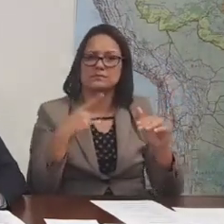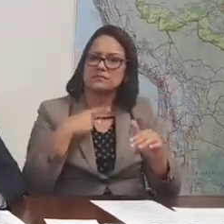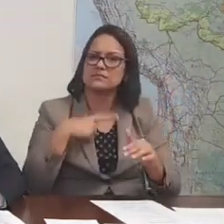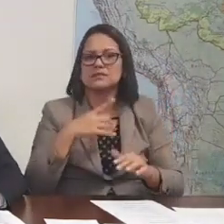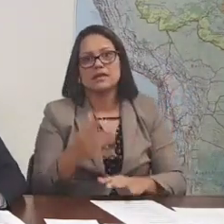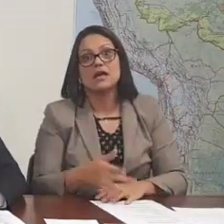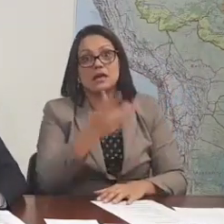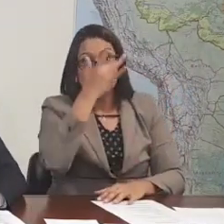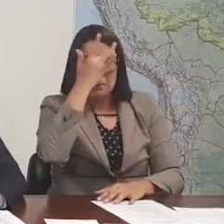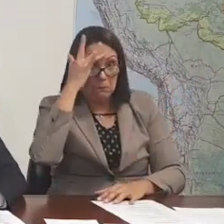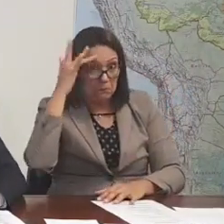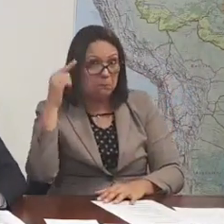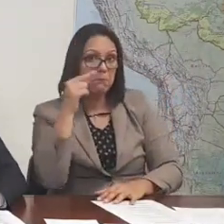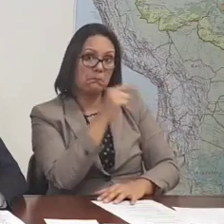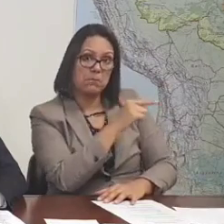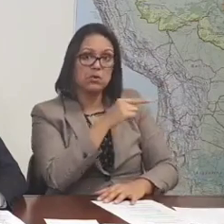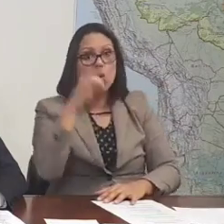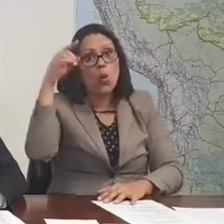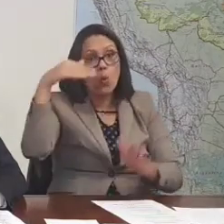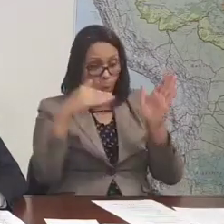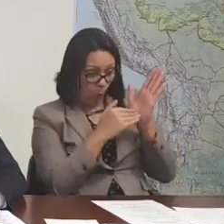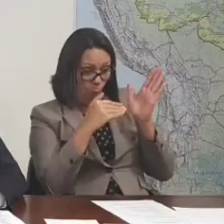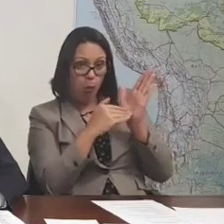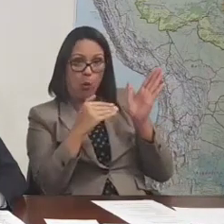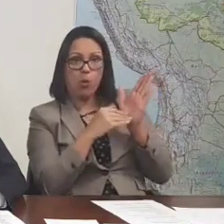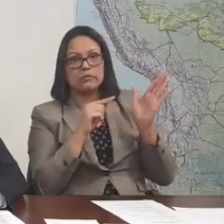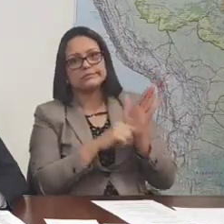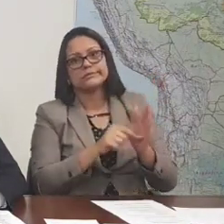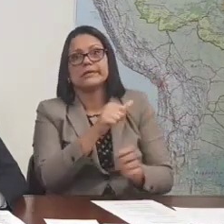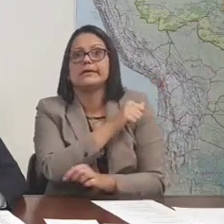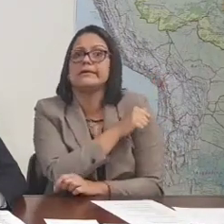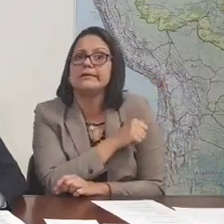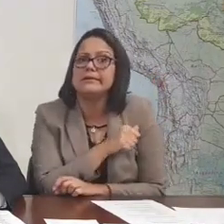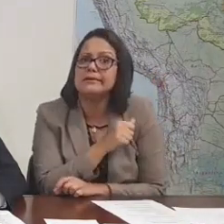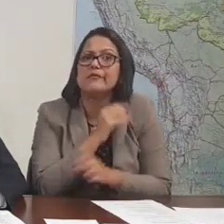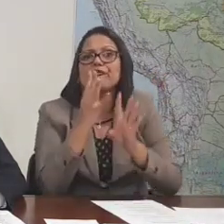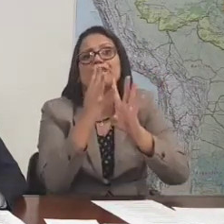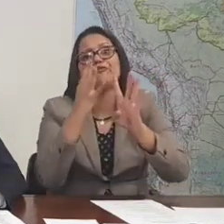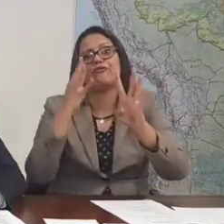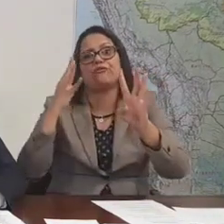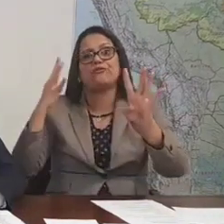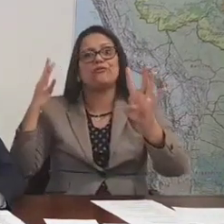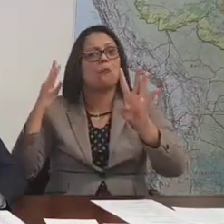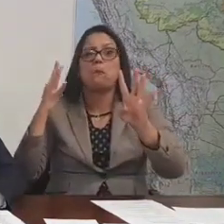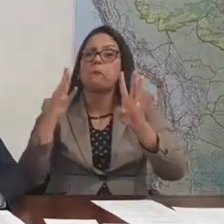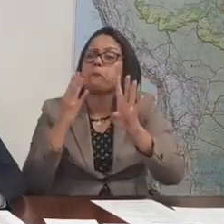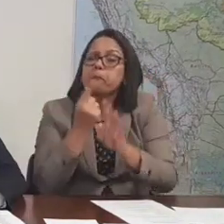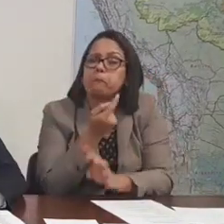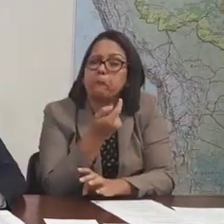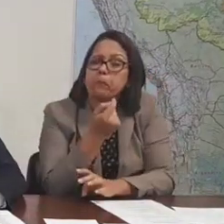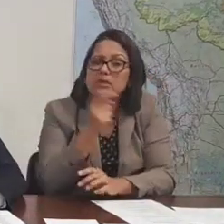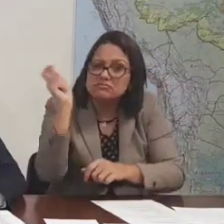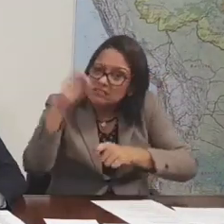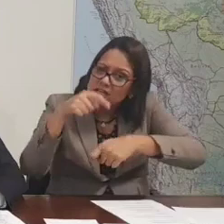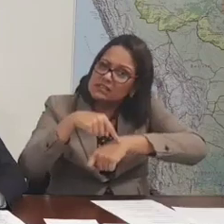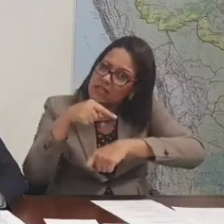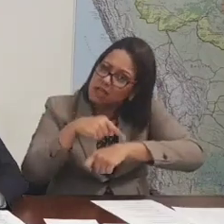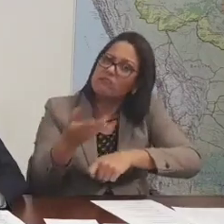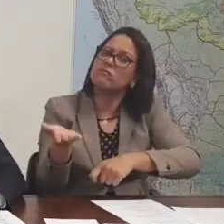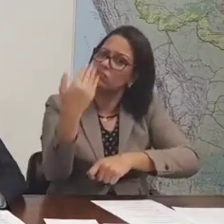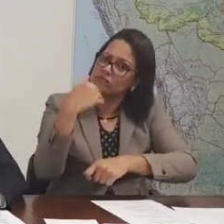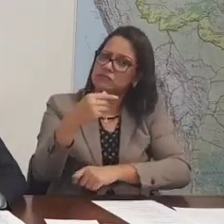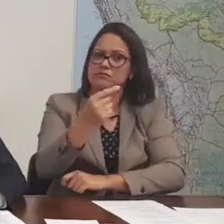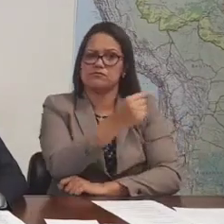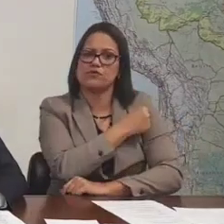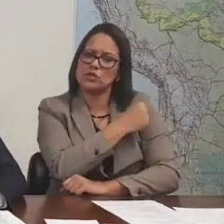E o pessoal que ficou por último, no caso, o nosso Rio de Janeiro, que foi o que menos vacinou, dá tempo de vocês fazerem também um